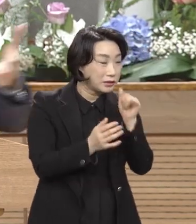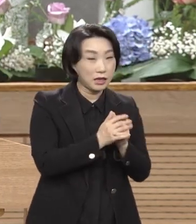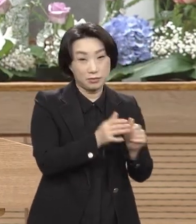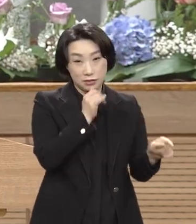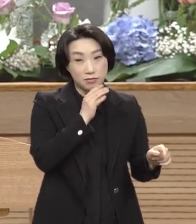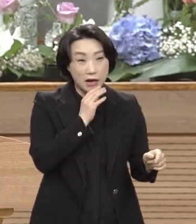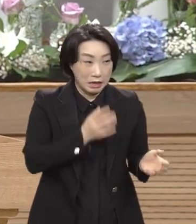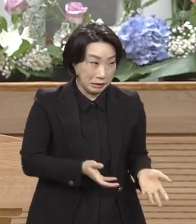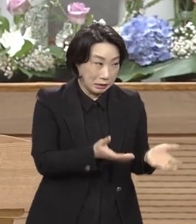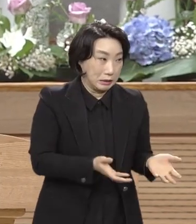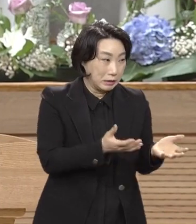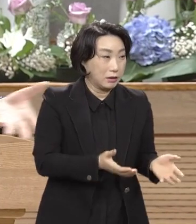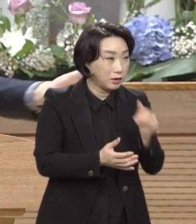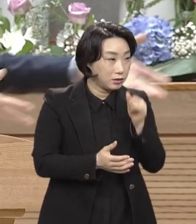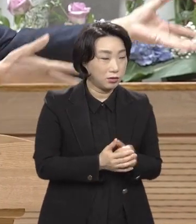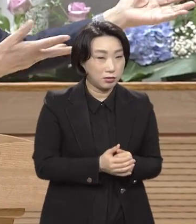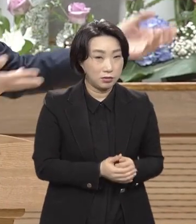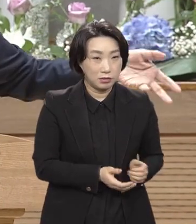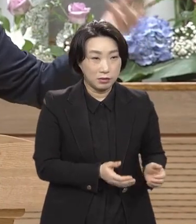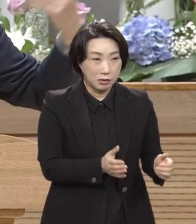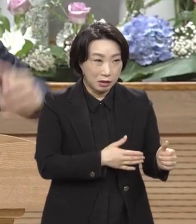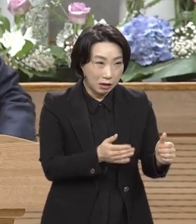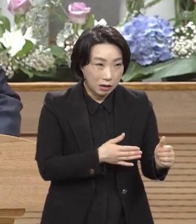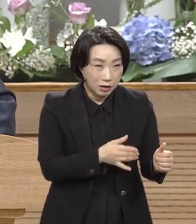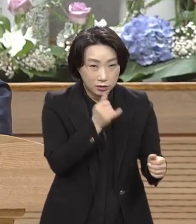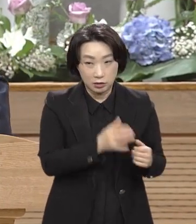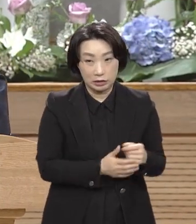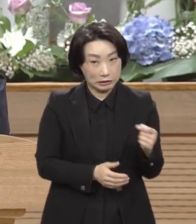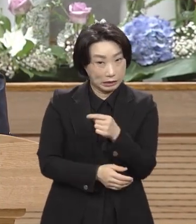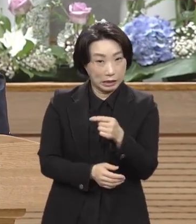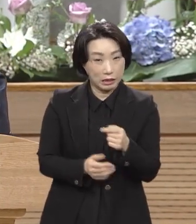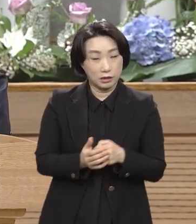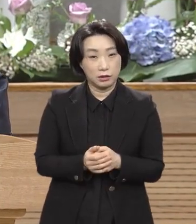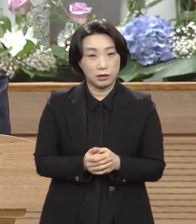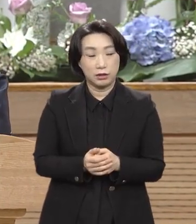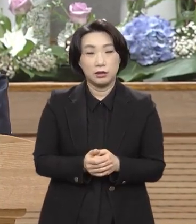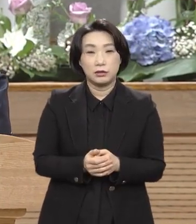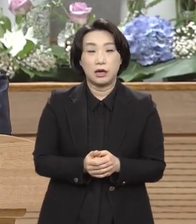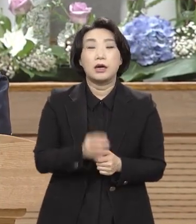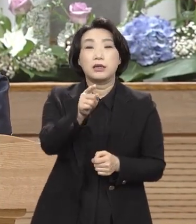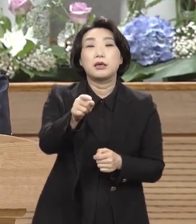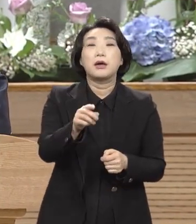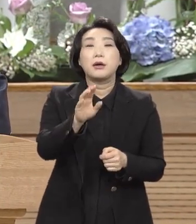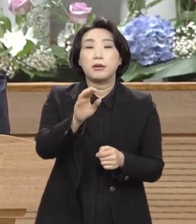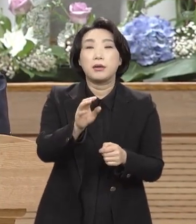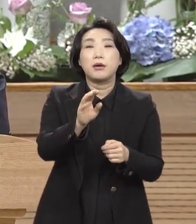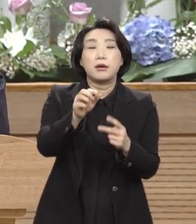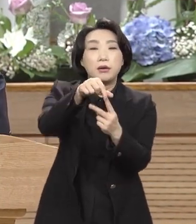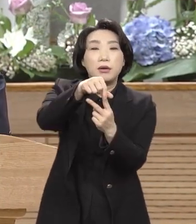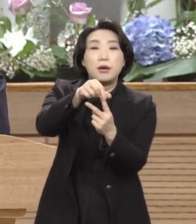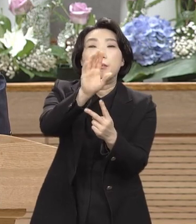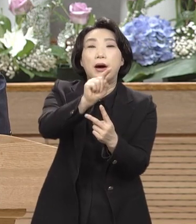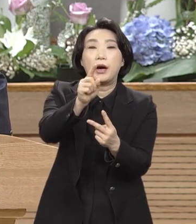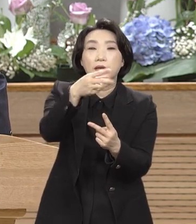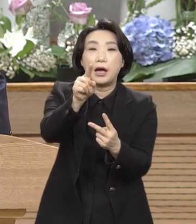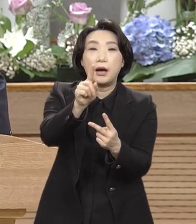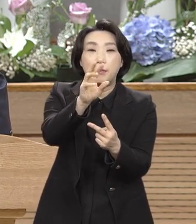무리들에게 자꾸 이렇게 말을 해. 바라바라는 놔주고 예수를 죽이라고 말해라.